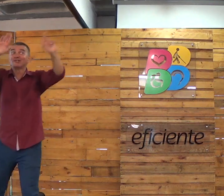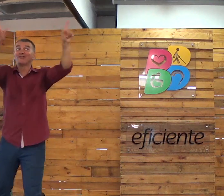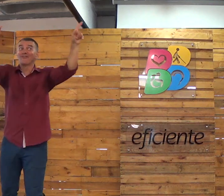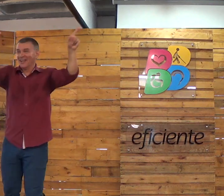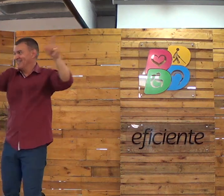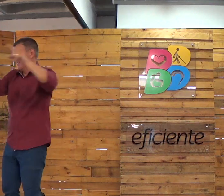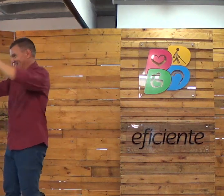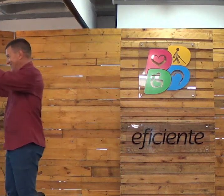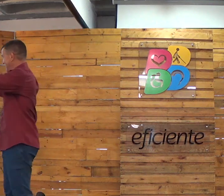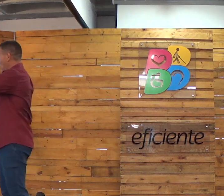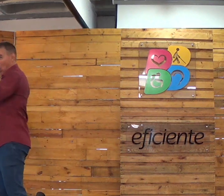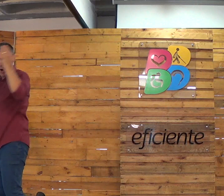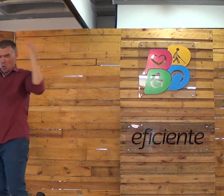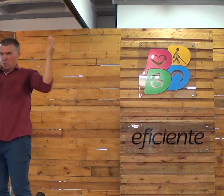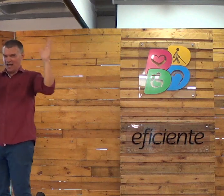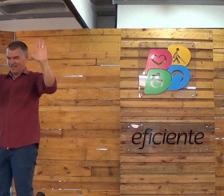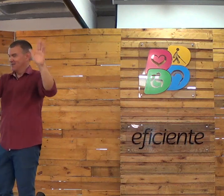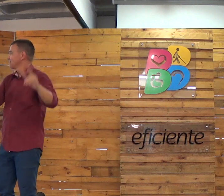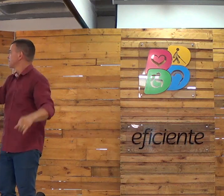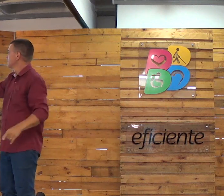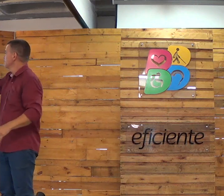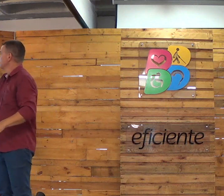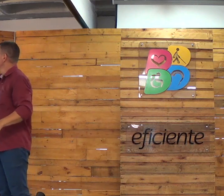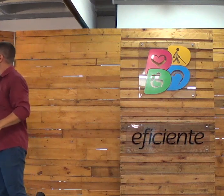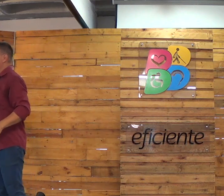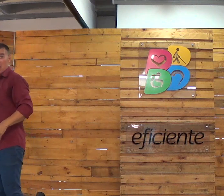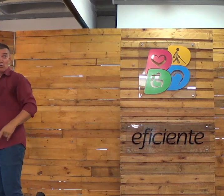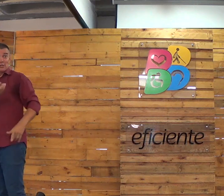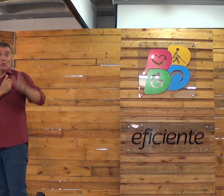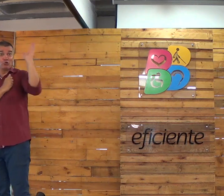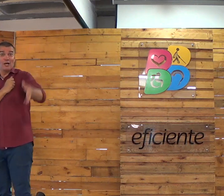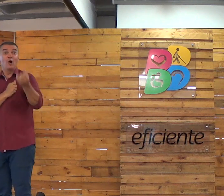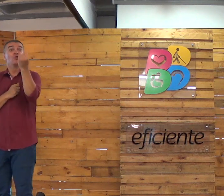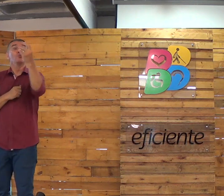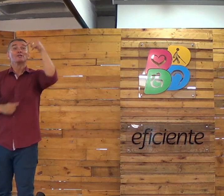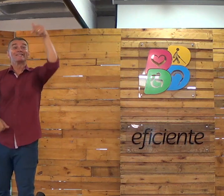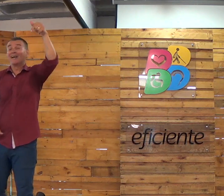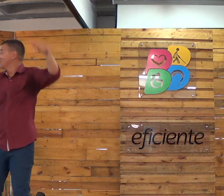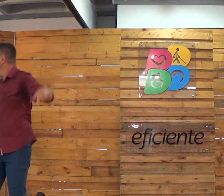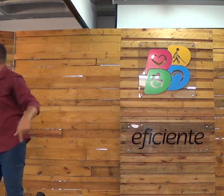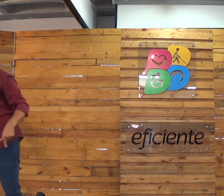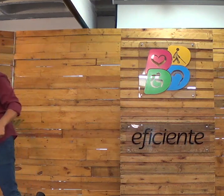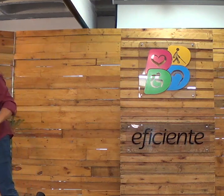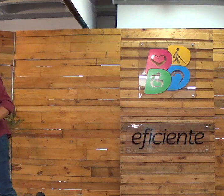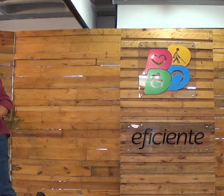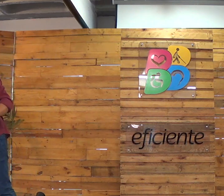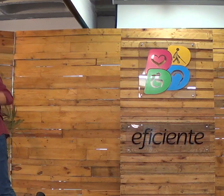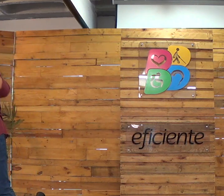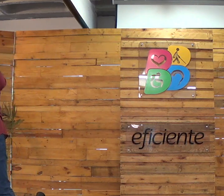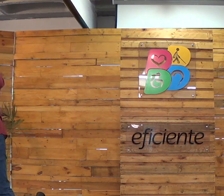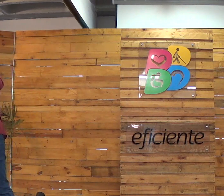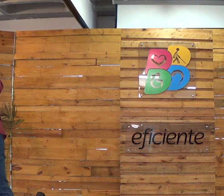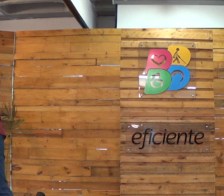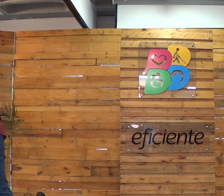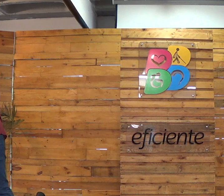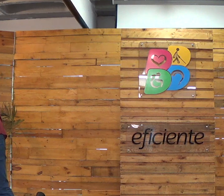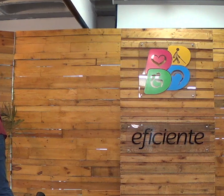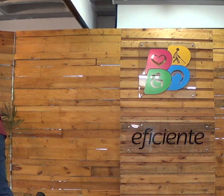Perceba a diferença. Tem a língua de geral. Já sou salvo, né? Agora eu tenho um número.